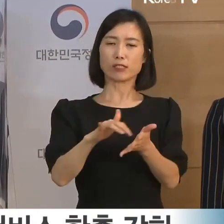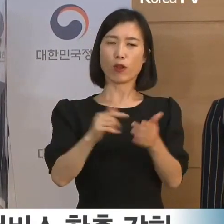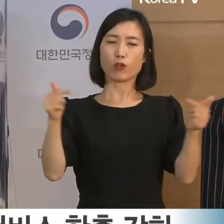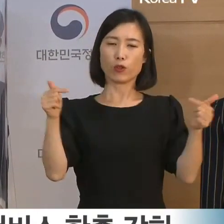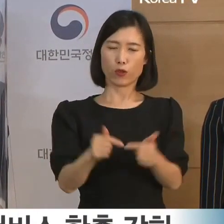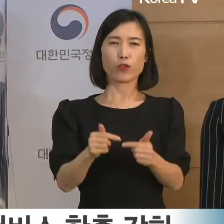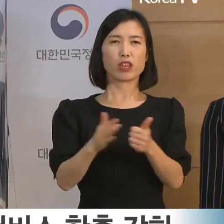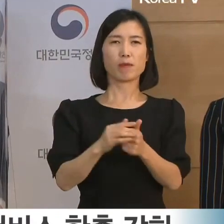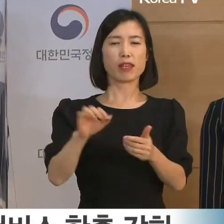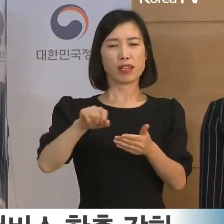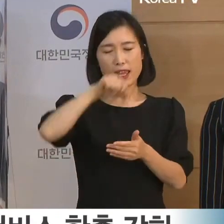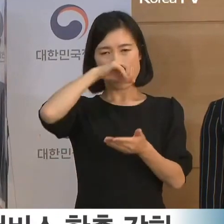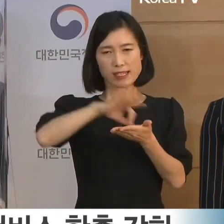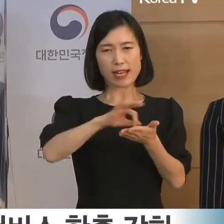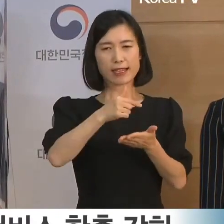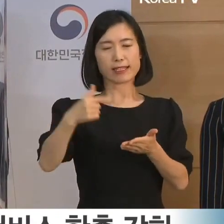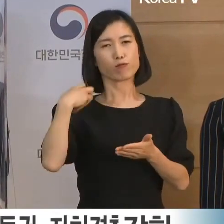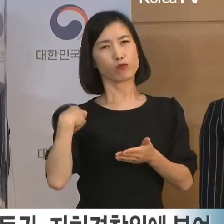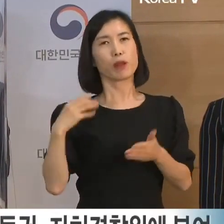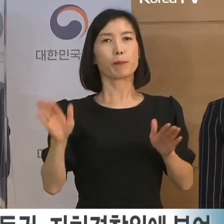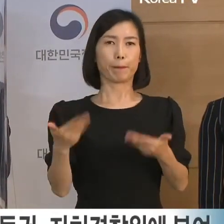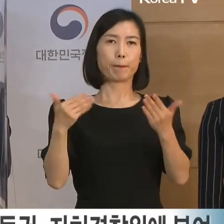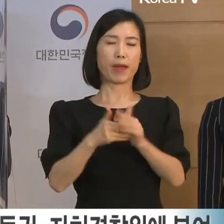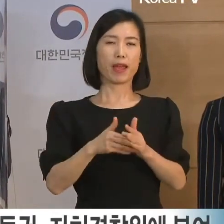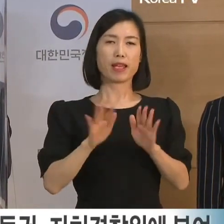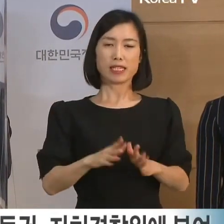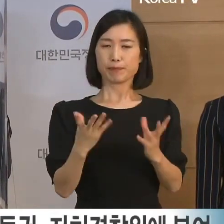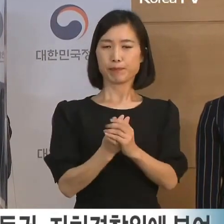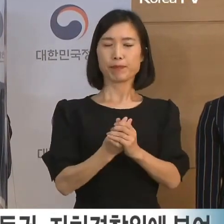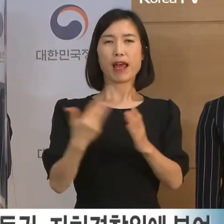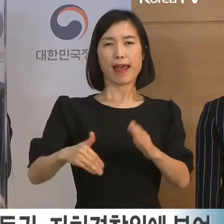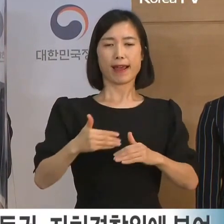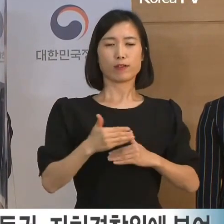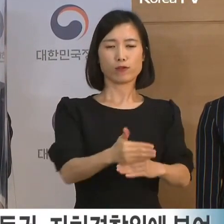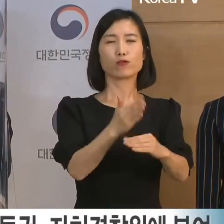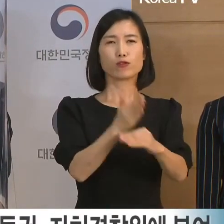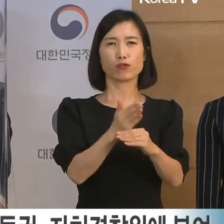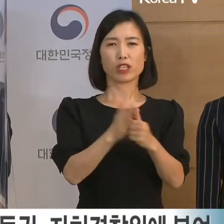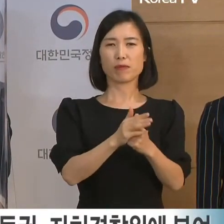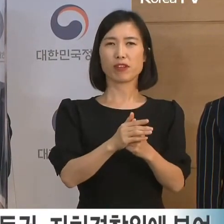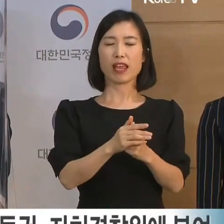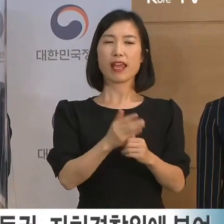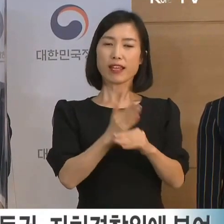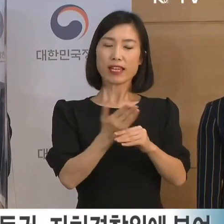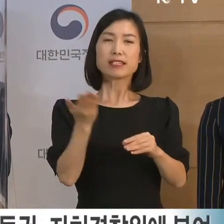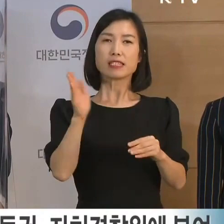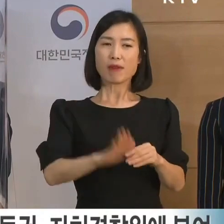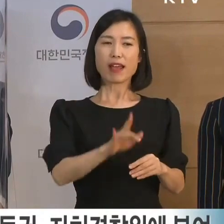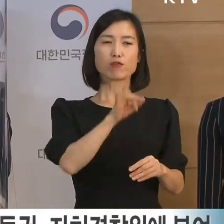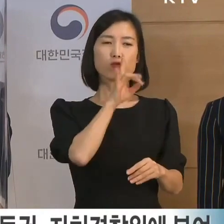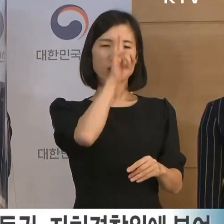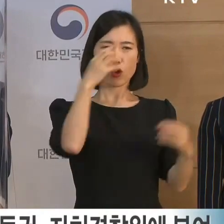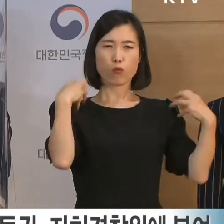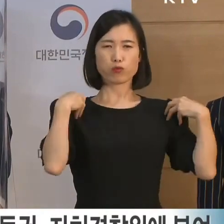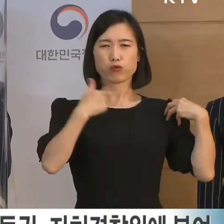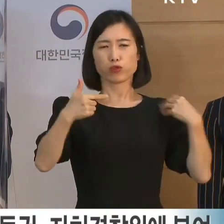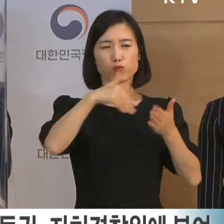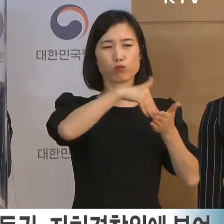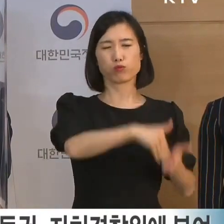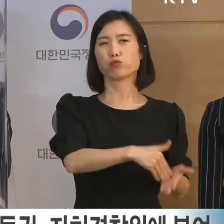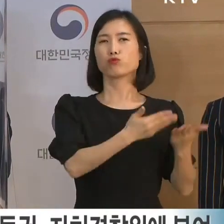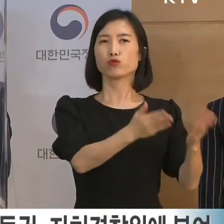완화하였습니다. 과도규정 모형이지만 중앙에 집중된 경찰 권력을 분산하고 경찰객에 맞춤펜을